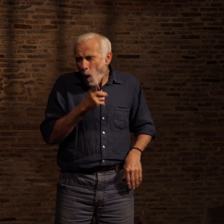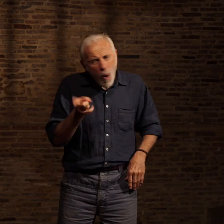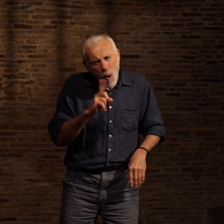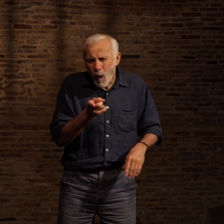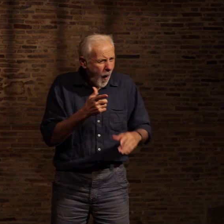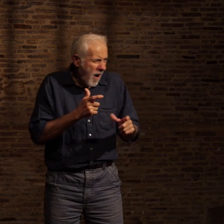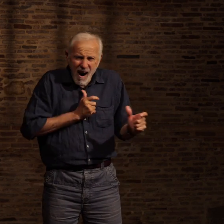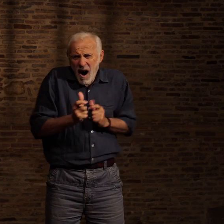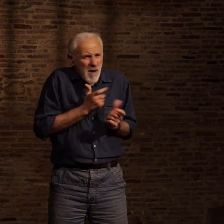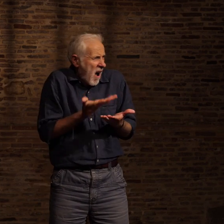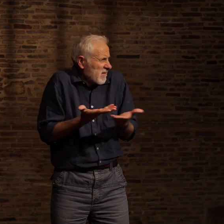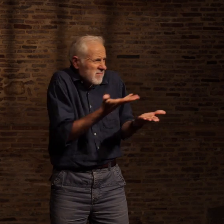montré hostile à ma stupide ventardise.